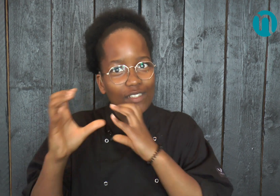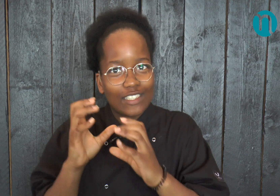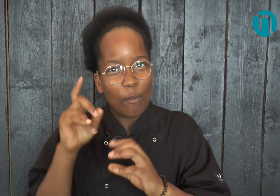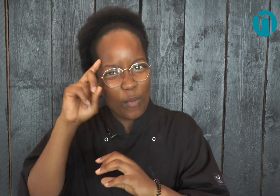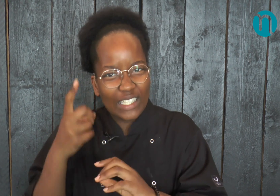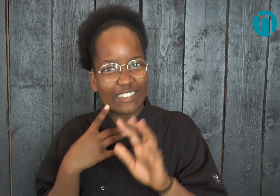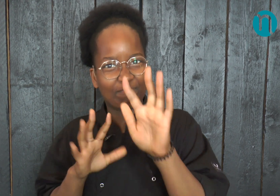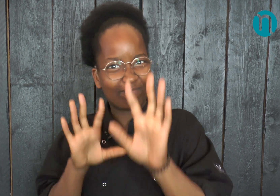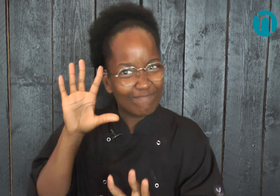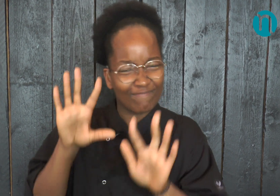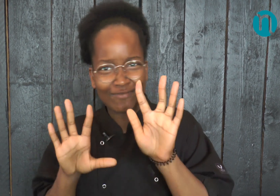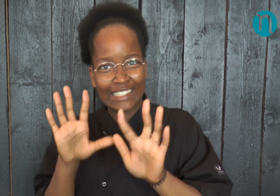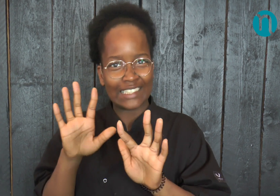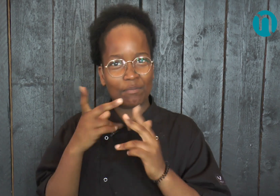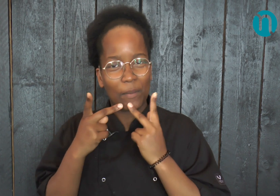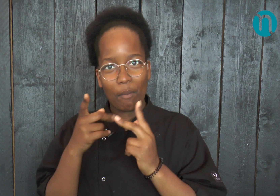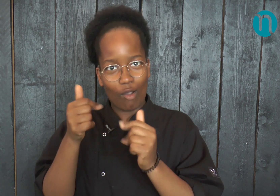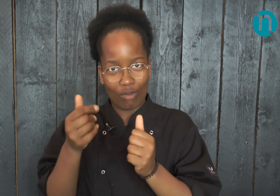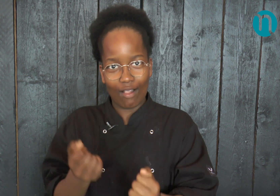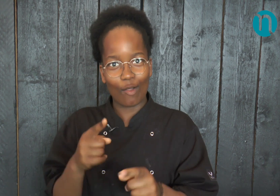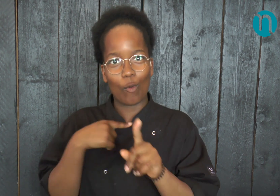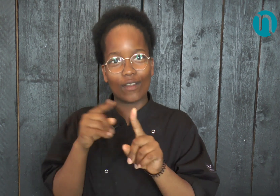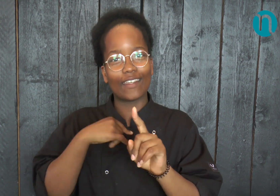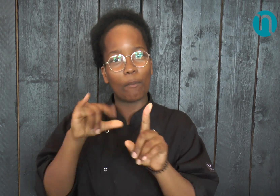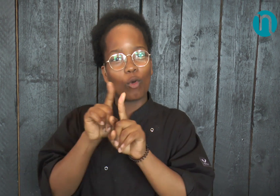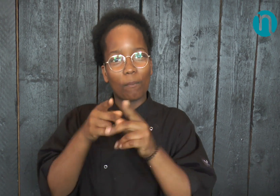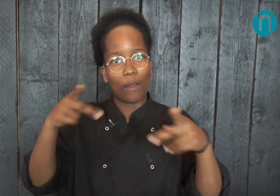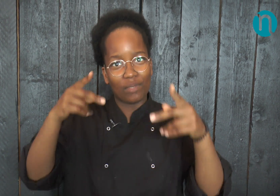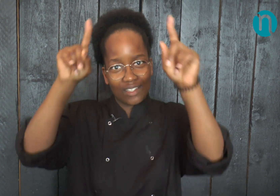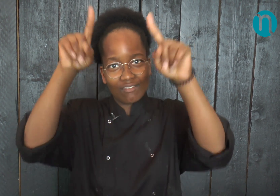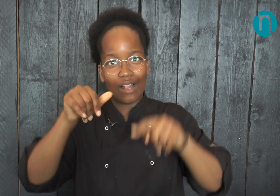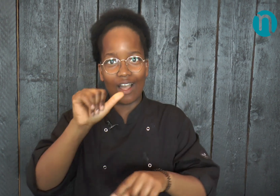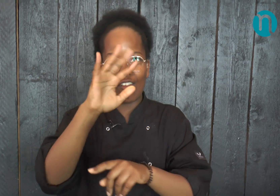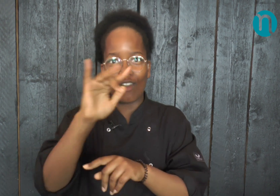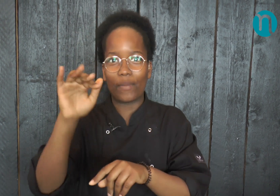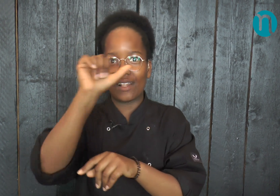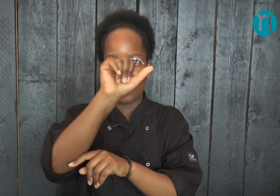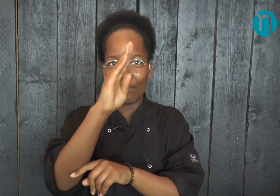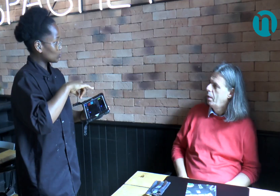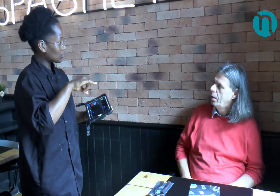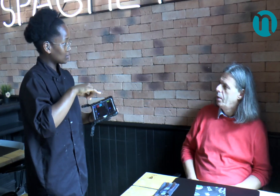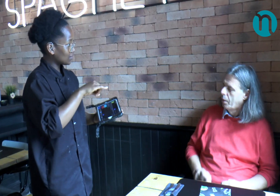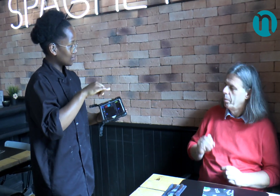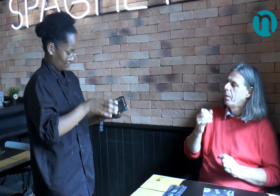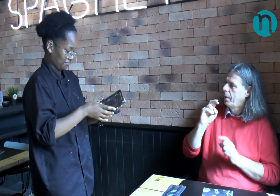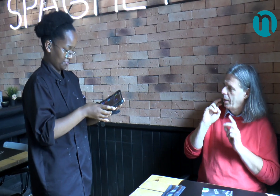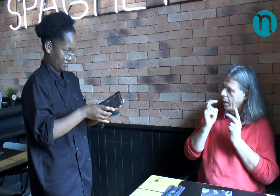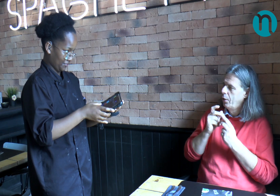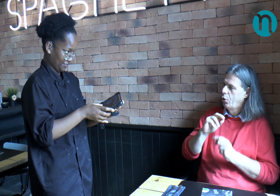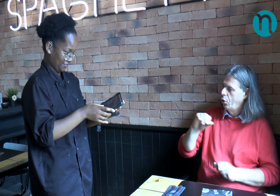grapjes, soms is het een beetje moeilijk als we communiceren maar we gebruiken ook een papier met het alfabet bijvoorbeeld